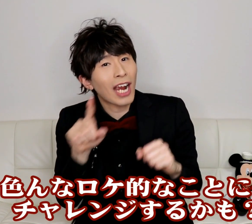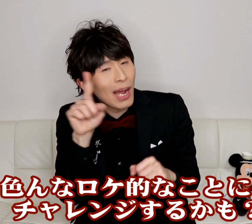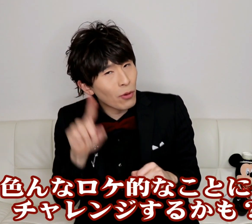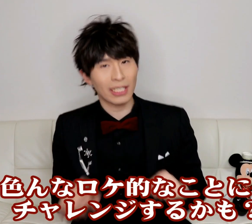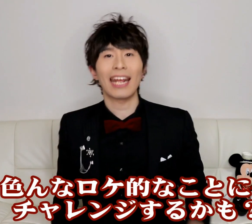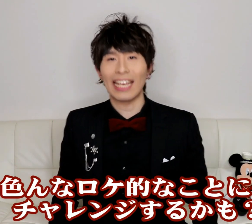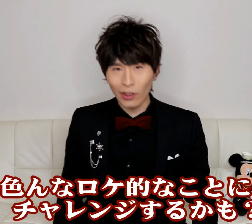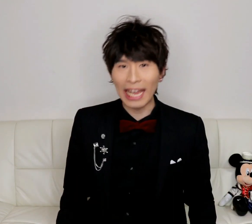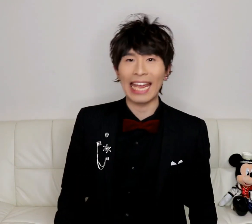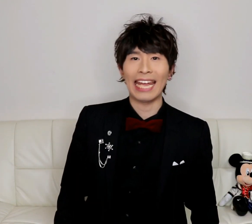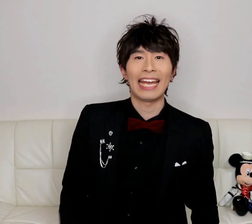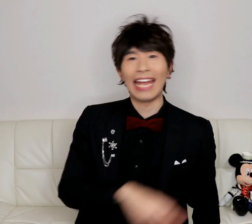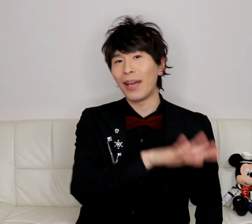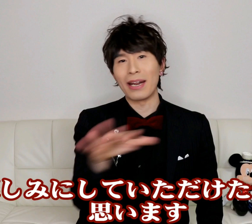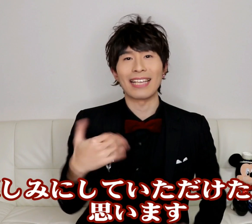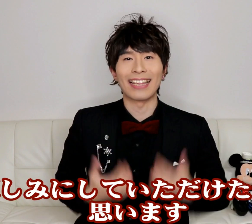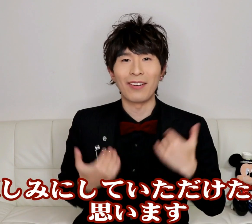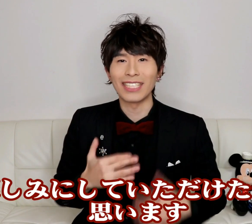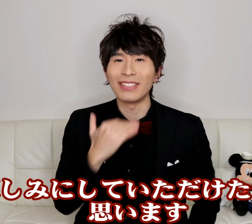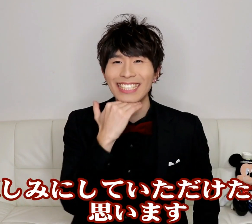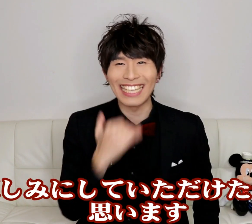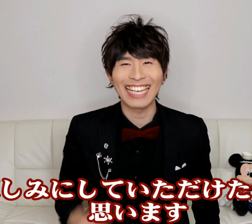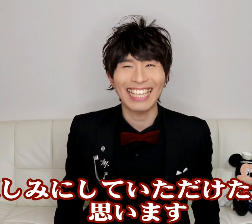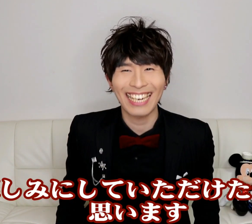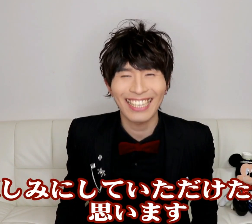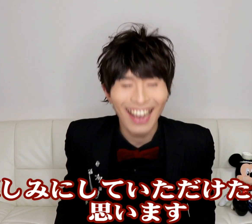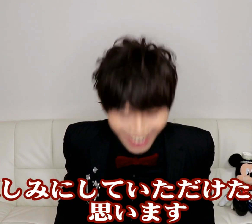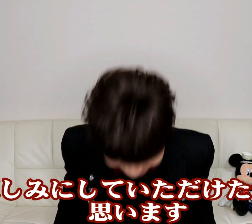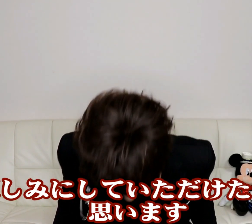かもしれないのでえー皆さん楽しみにしていただけたらなと思います